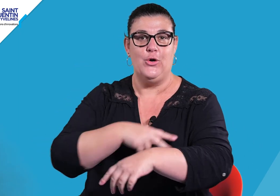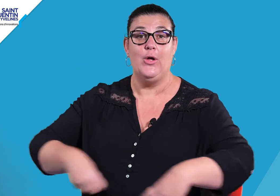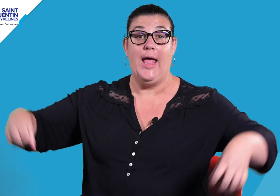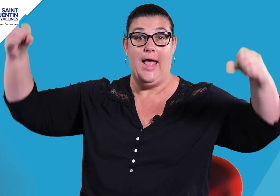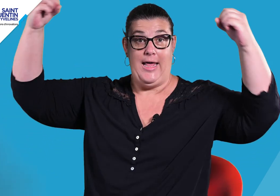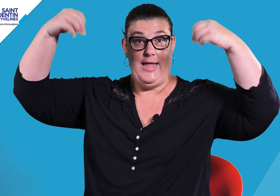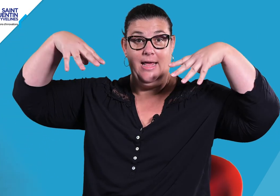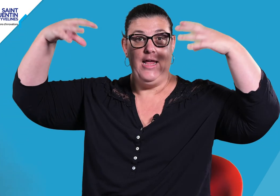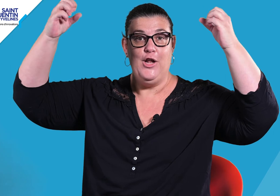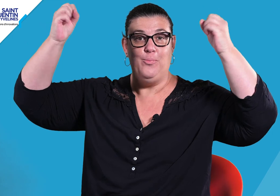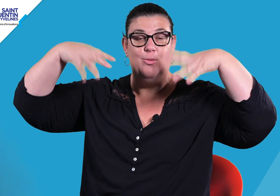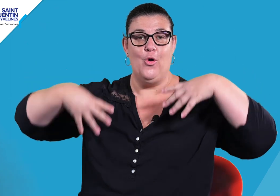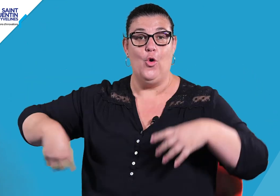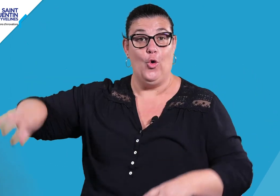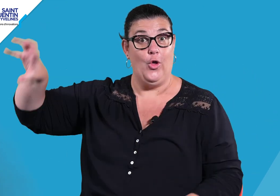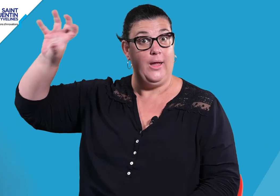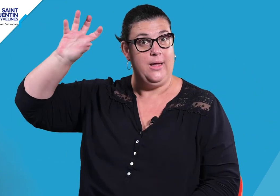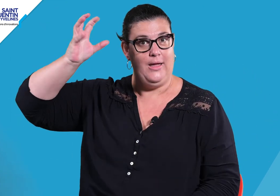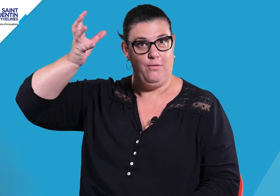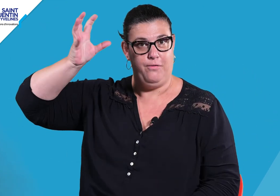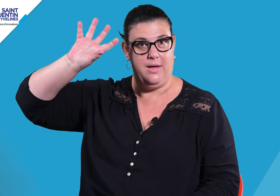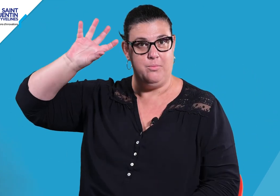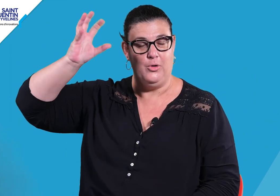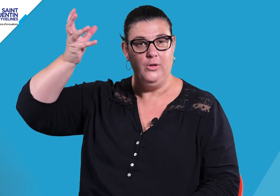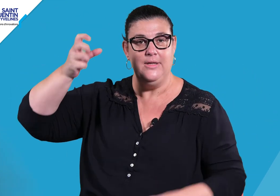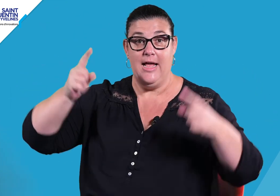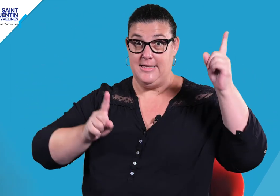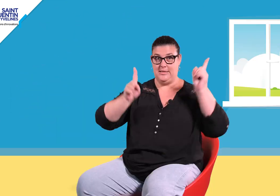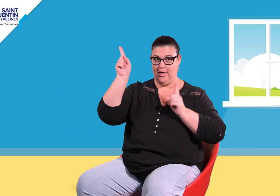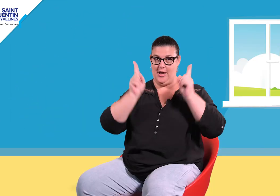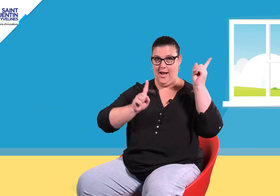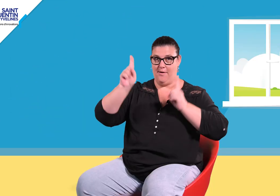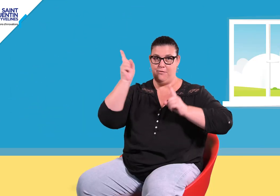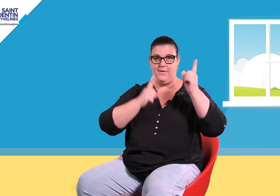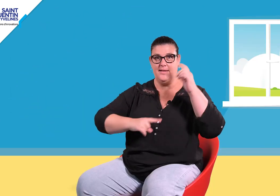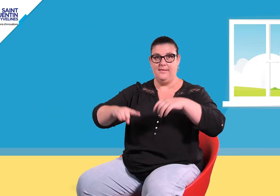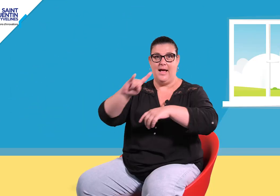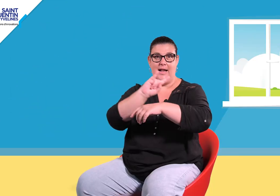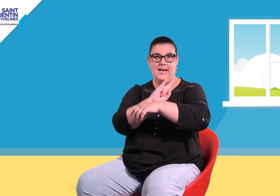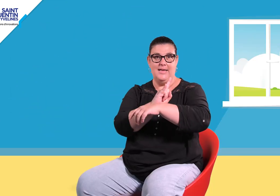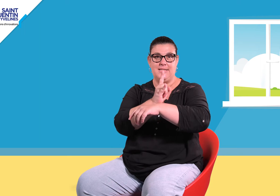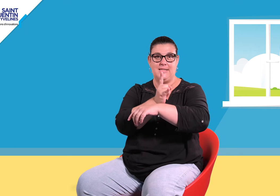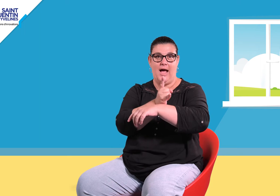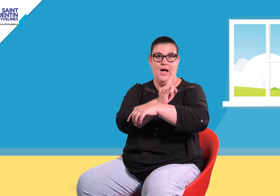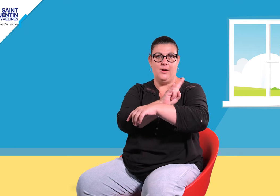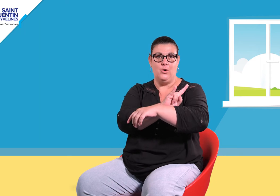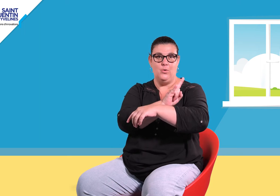Il pleut, il fait beau C'est la fête à l'escargot